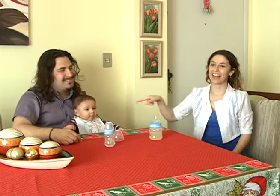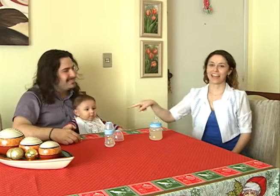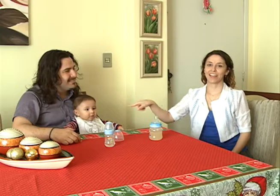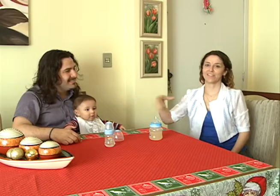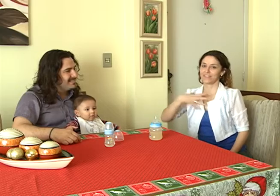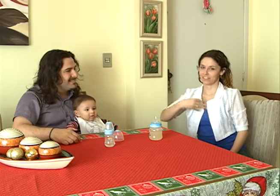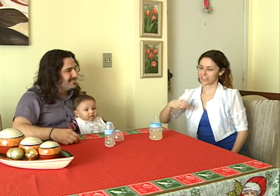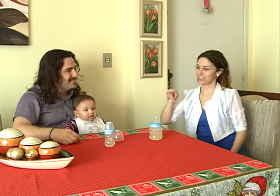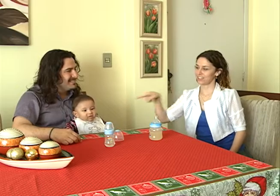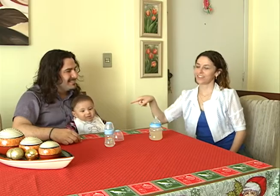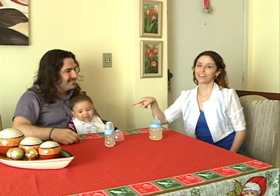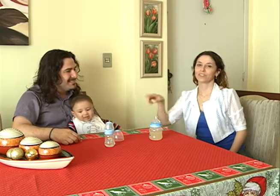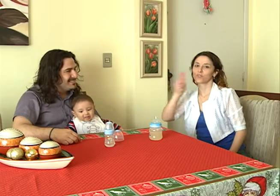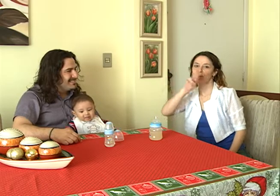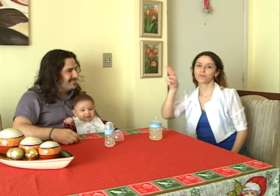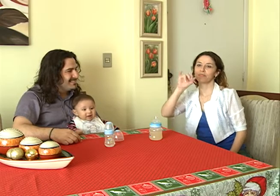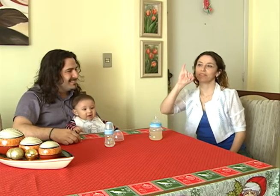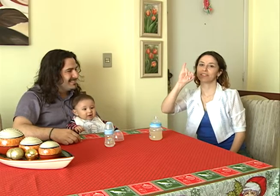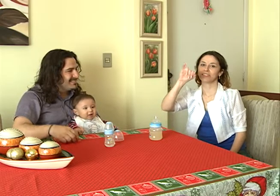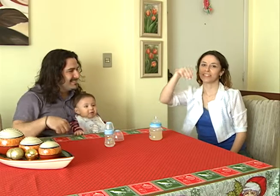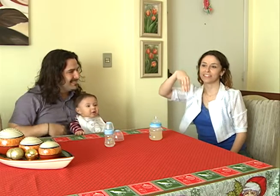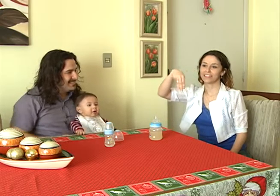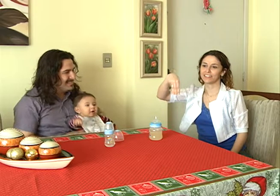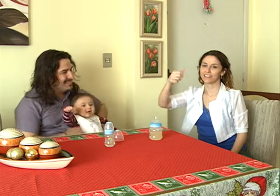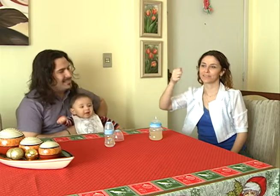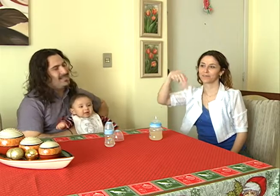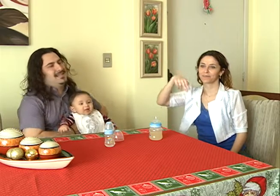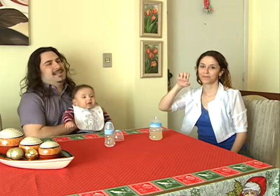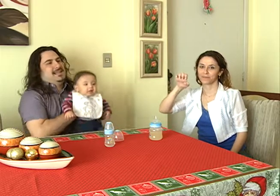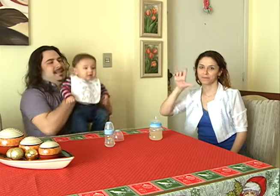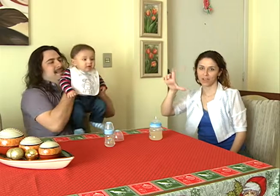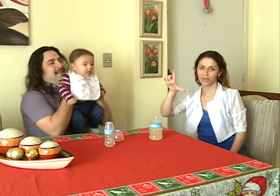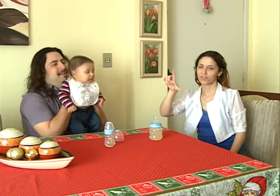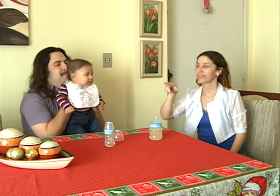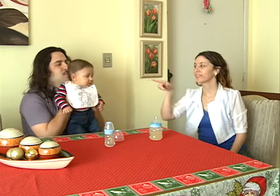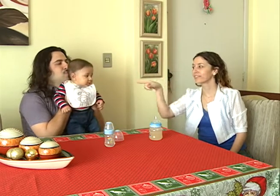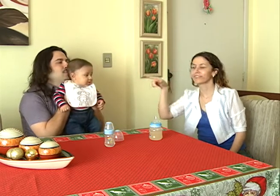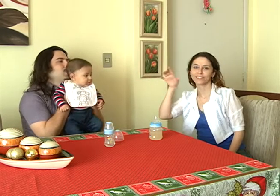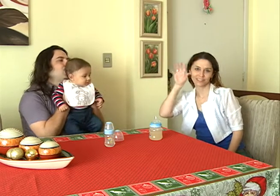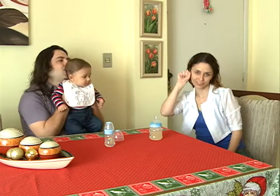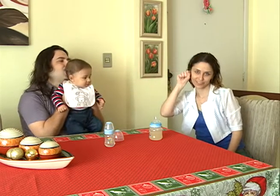Esse é meu filho, o nome dele é Immanuel e ele é ouvinte.